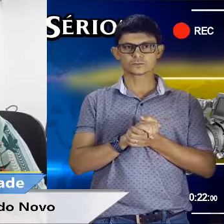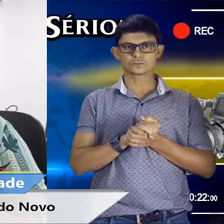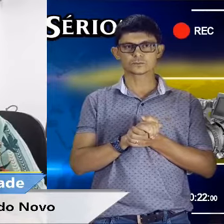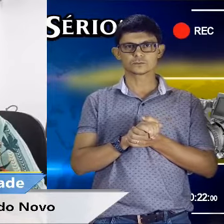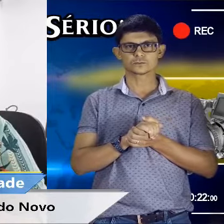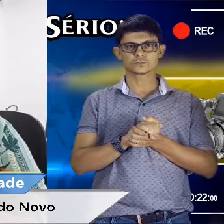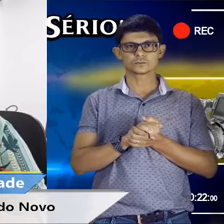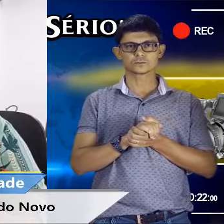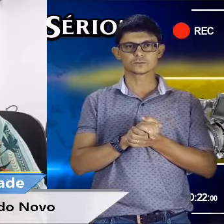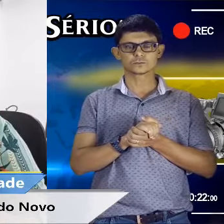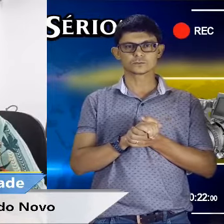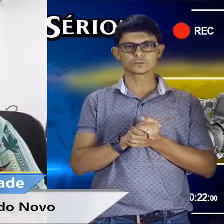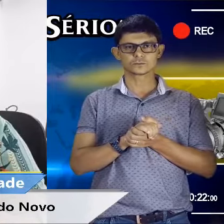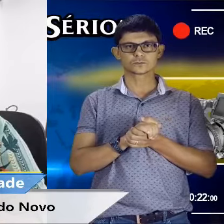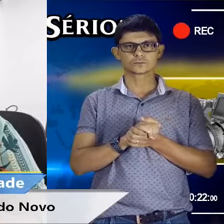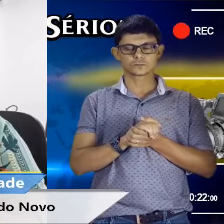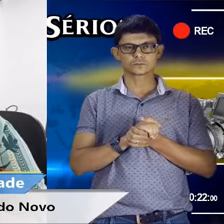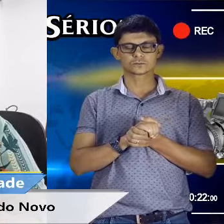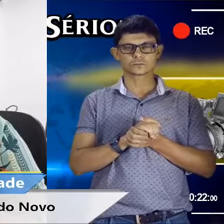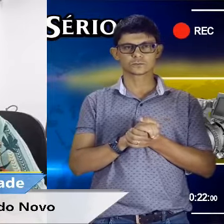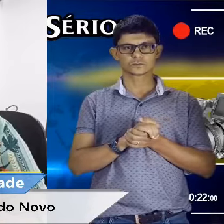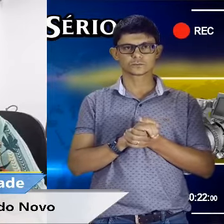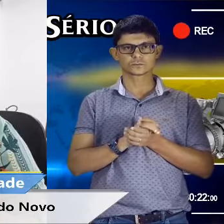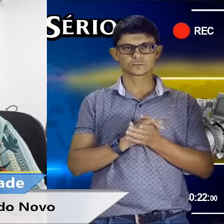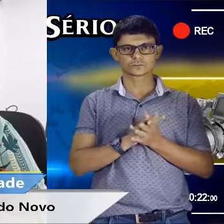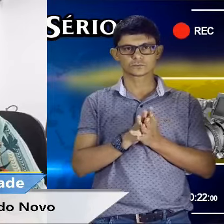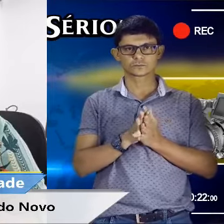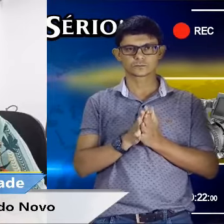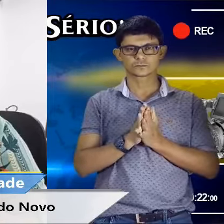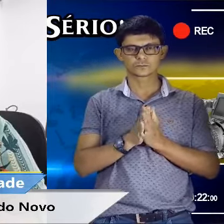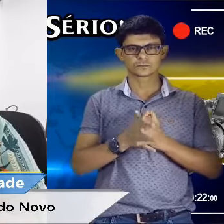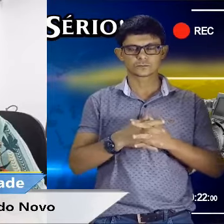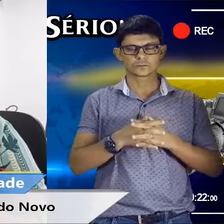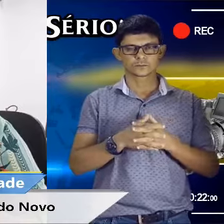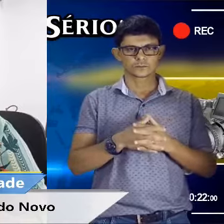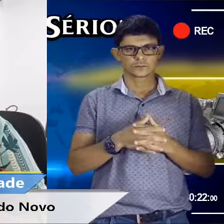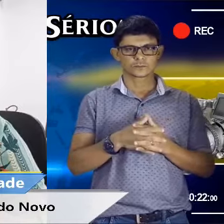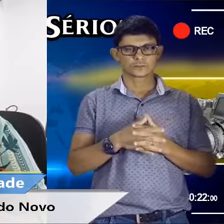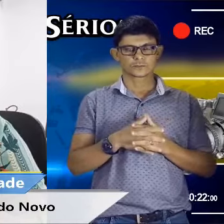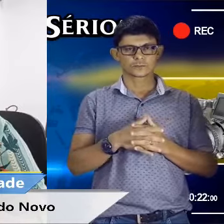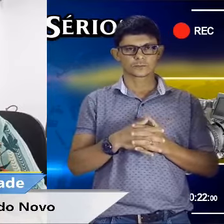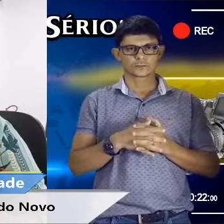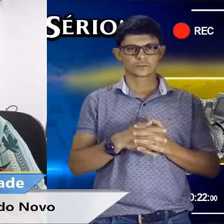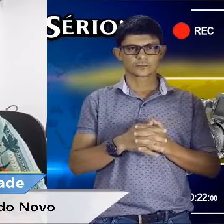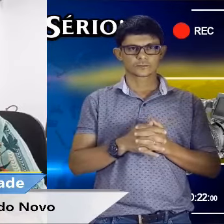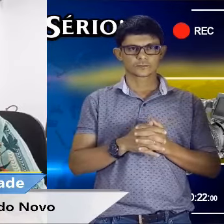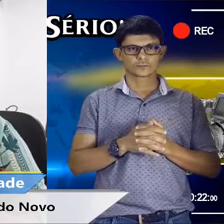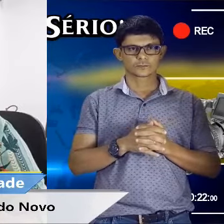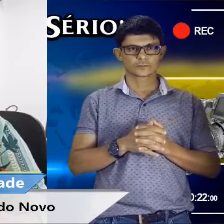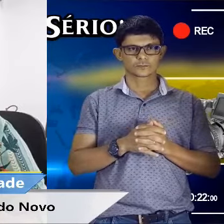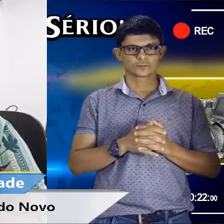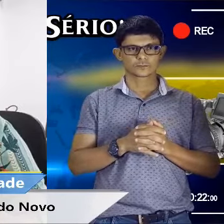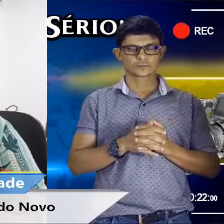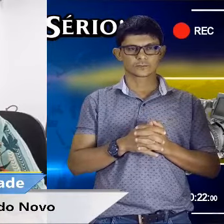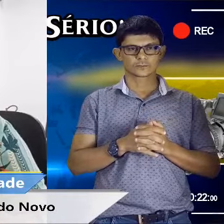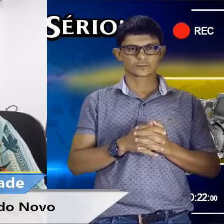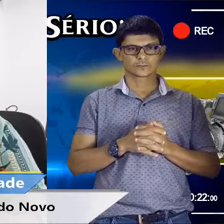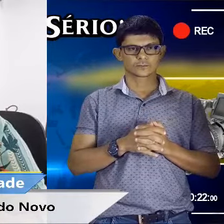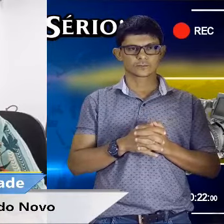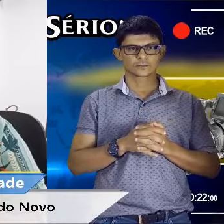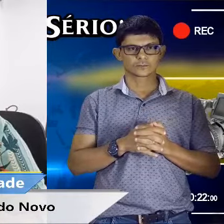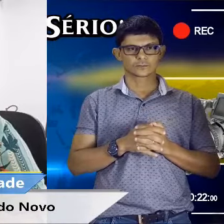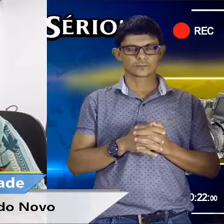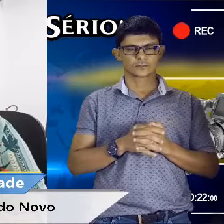dois, três meses, vai ter feito outra licitação para a nova concessionária. Eu espero que na hora das